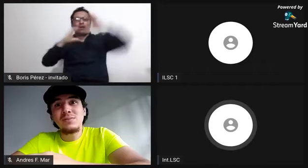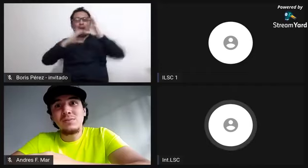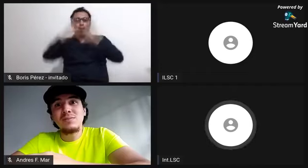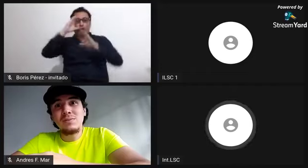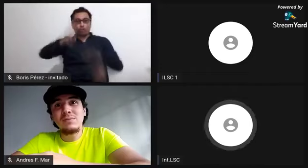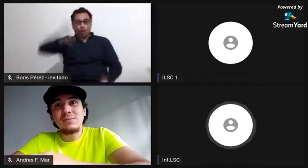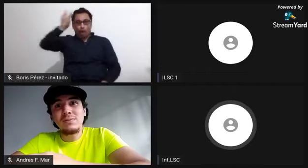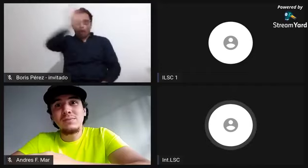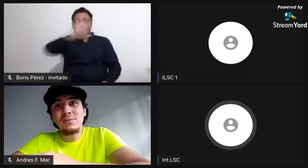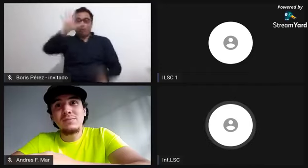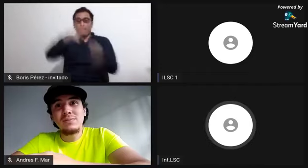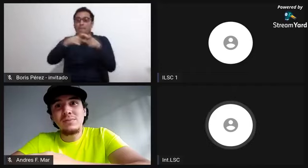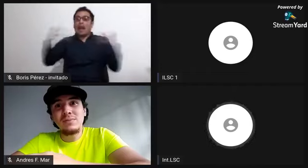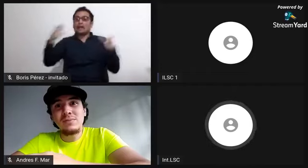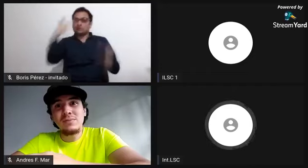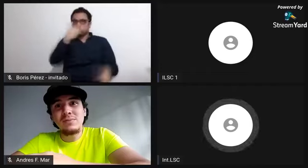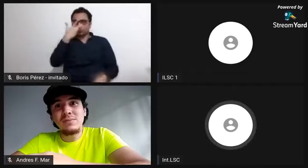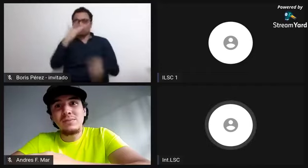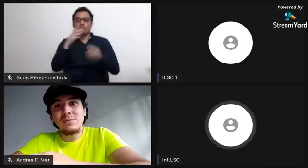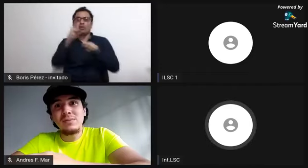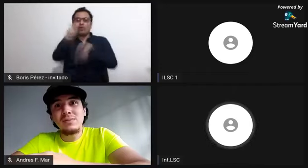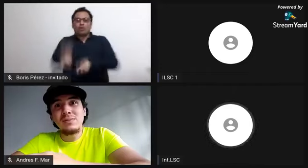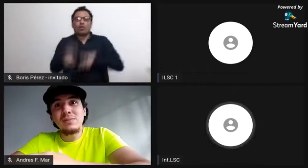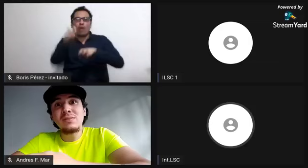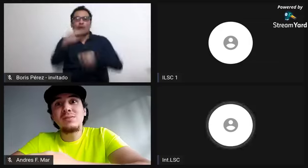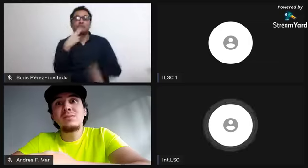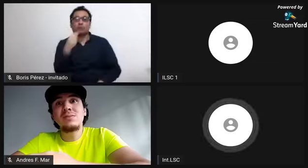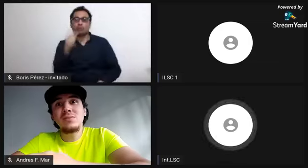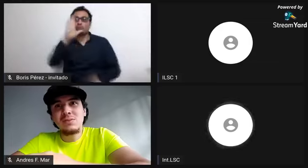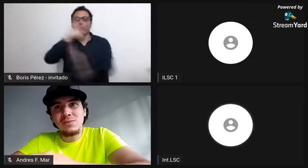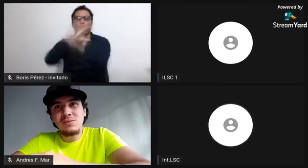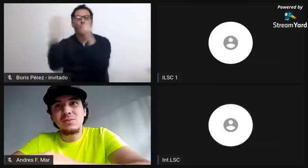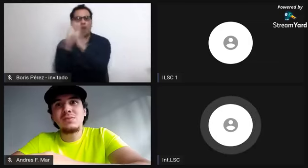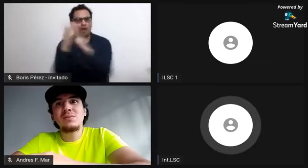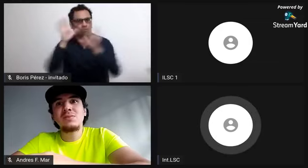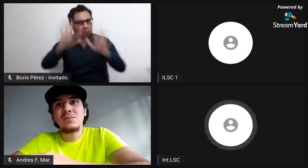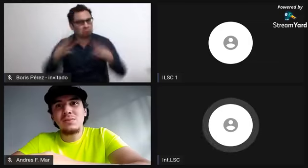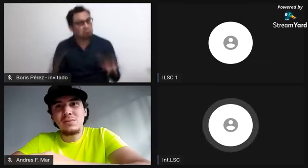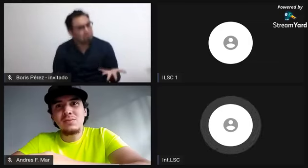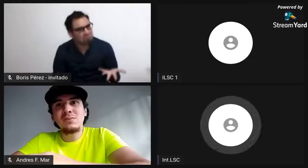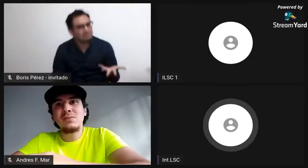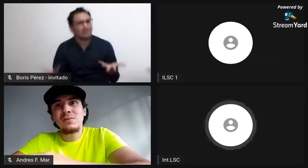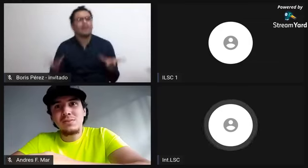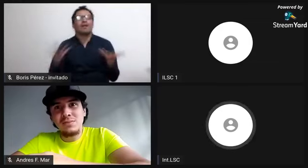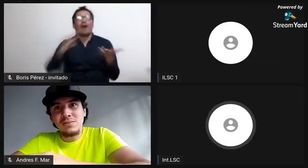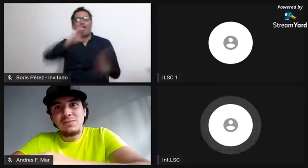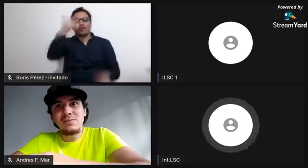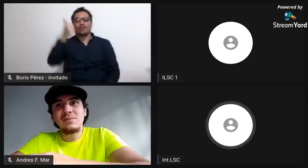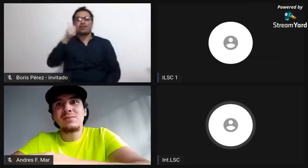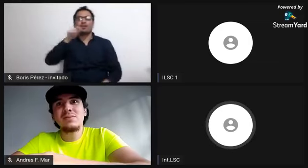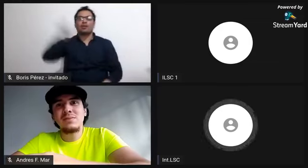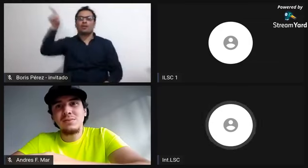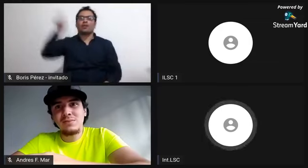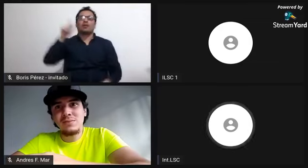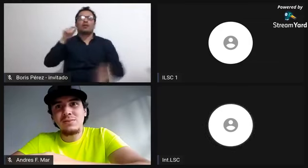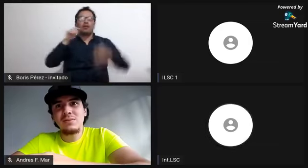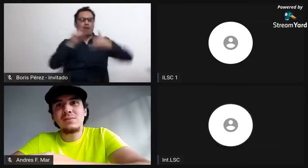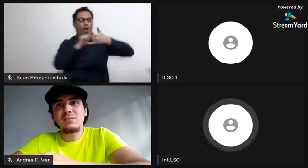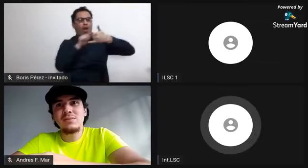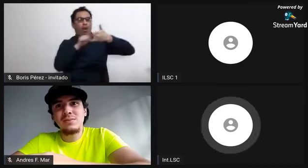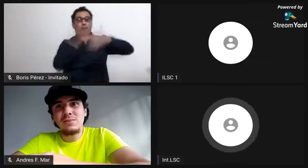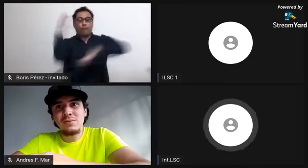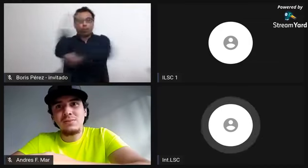afrocolombiano podemos encontrar también diferentes manifestaciones culturales en relación a sus ascendencias, también